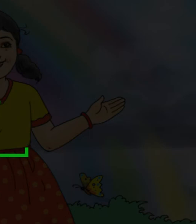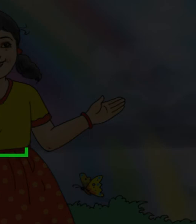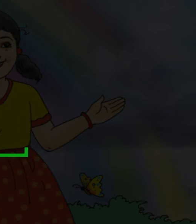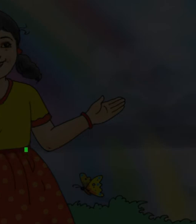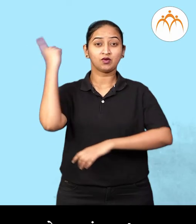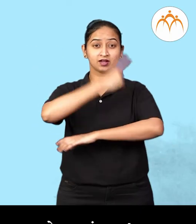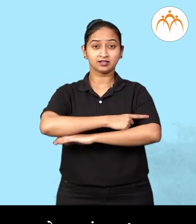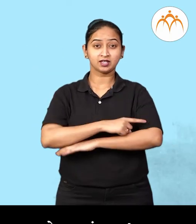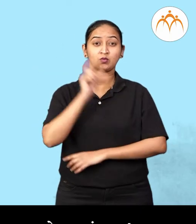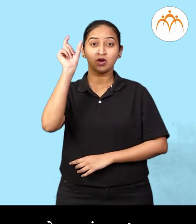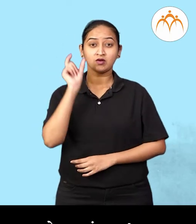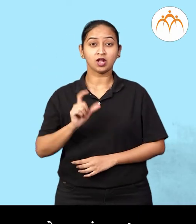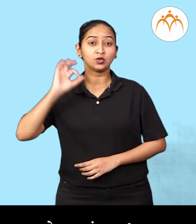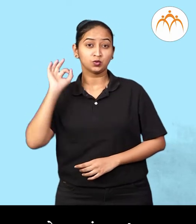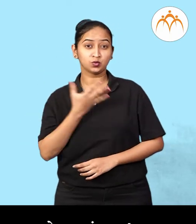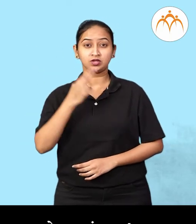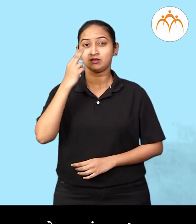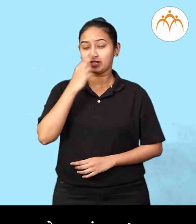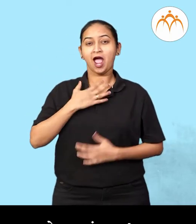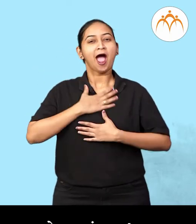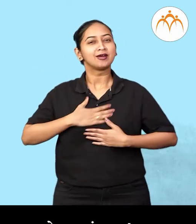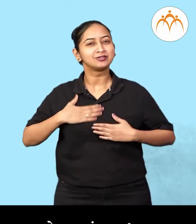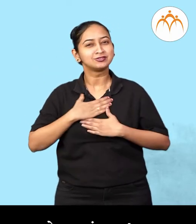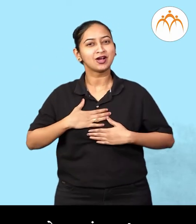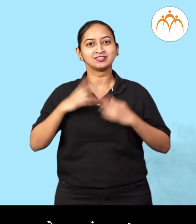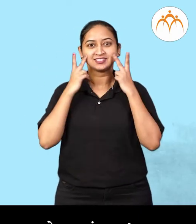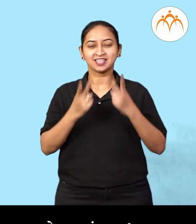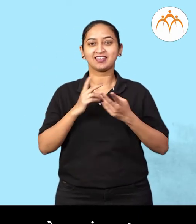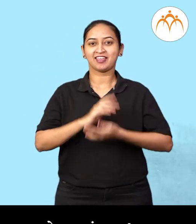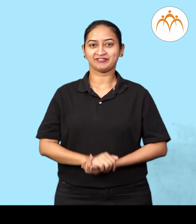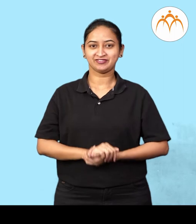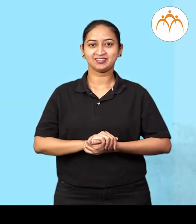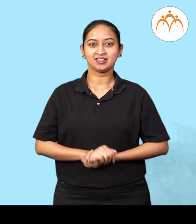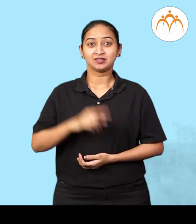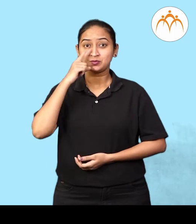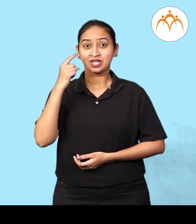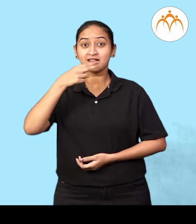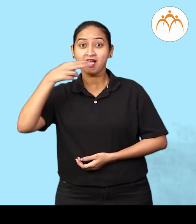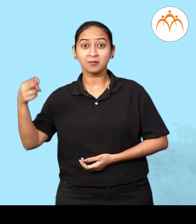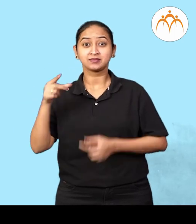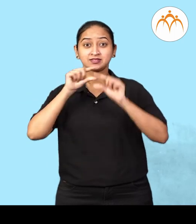आज अपण शब्दांची नवी गम्मत सम्जुन योबर्का हिचनाव सरिता